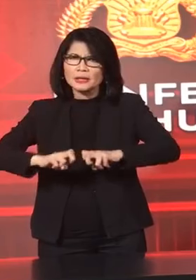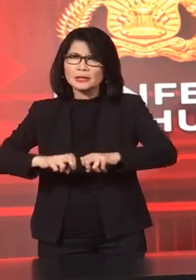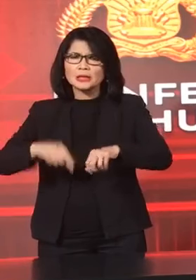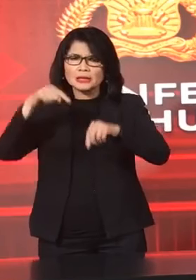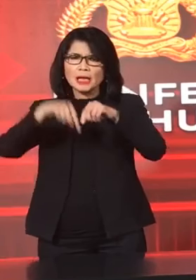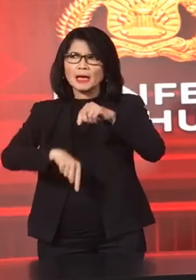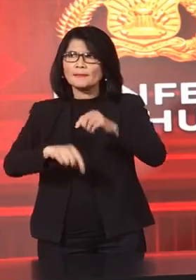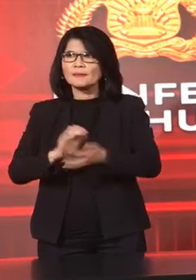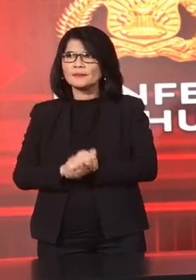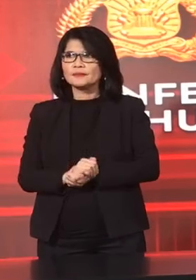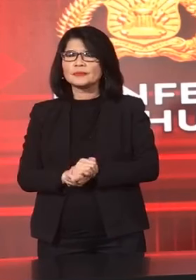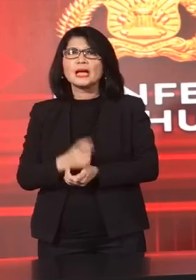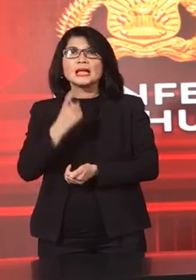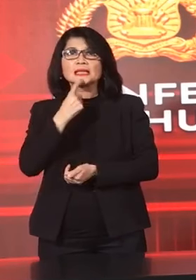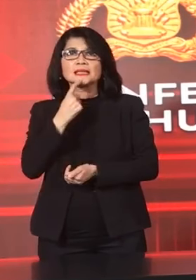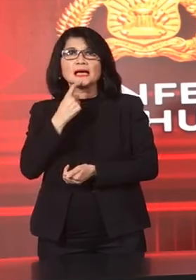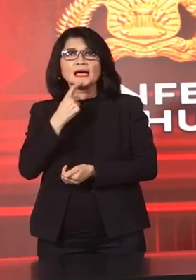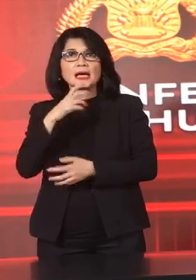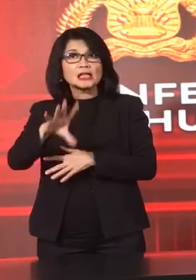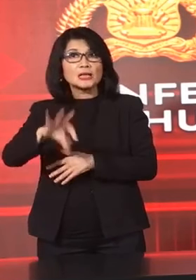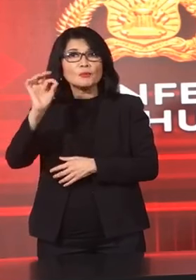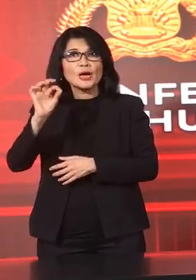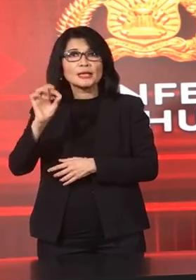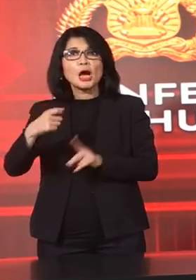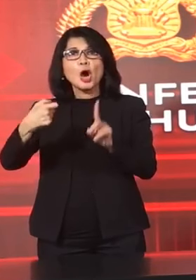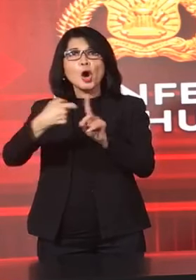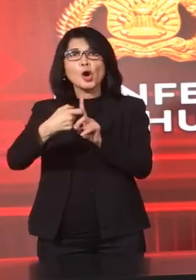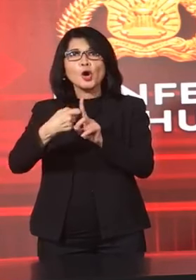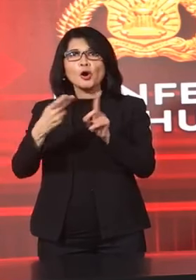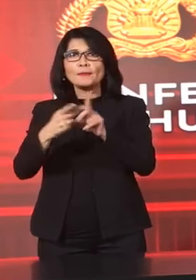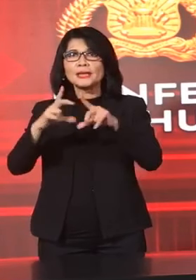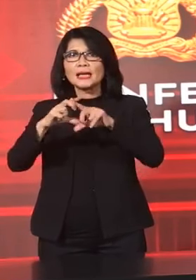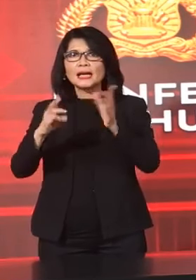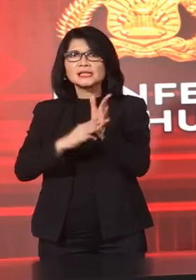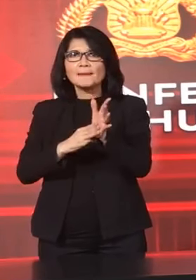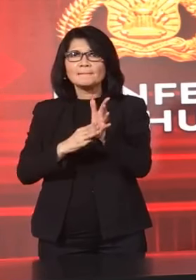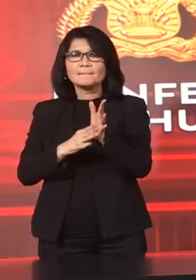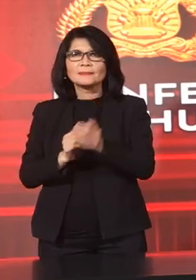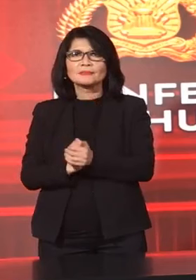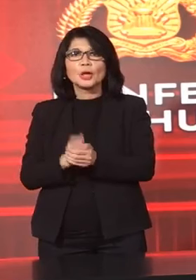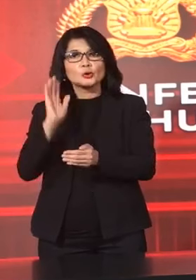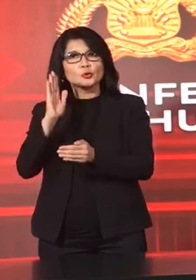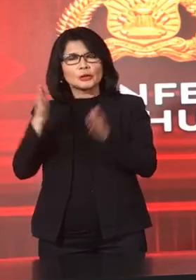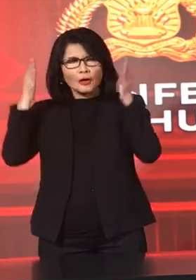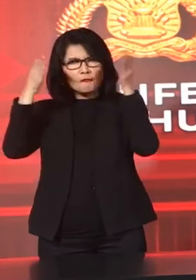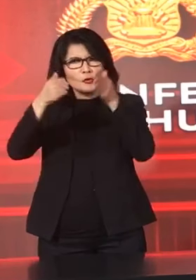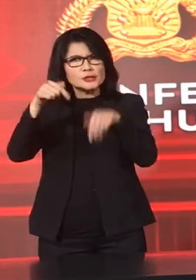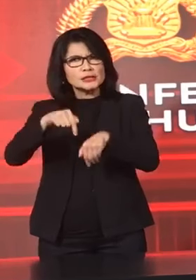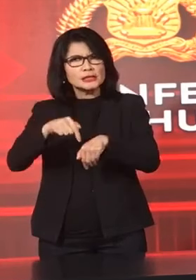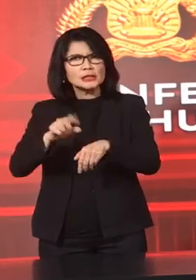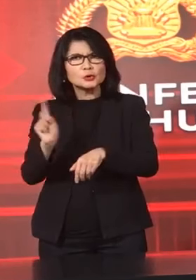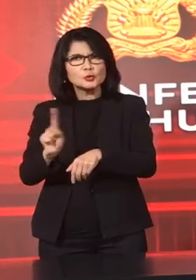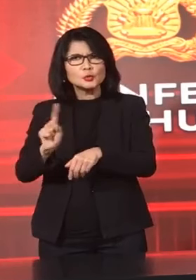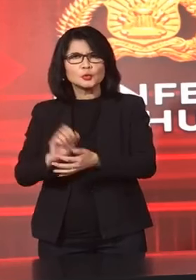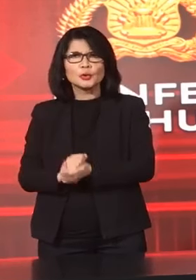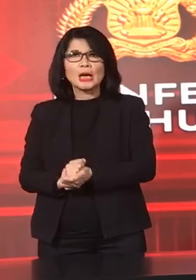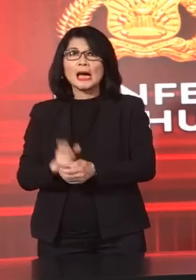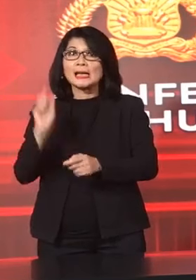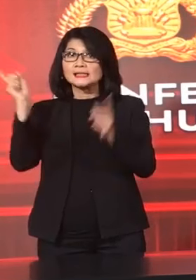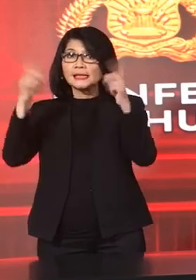bagaimana ya Kayak dengan penuhan Komnasam ini belum ada Kelanjutan kembali gak Pak Kita Kita bicaranya Fokus ini dulu ya Jadi